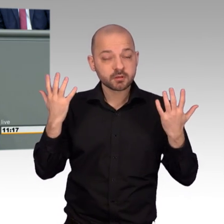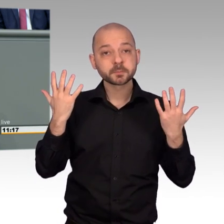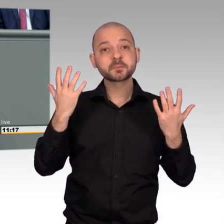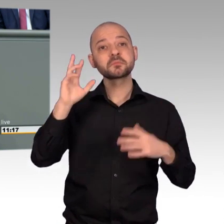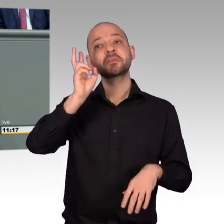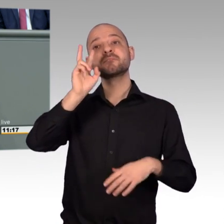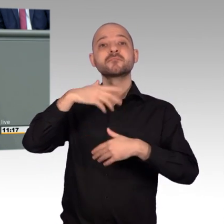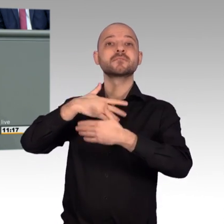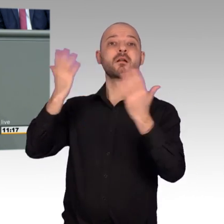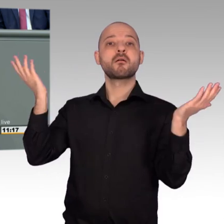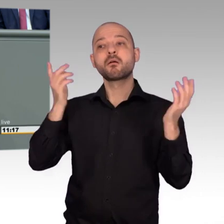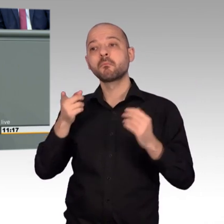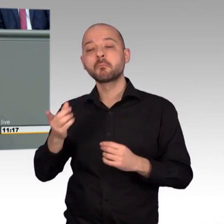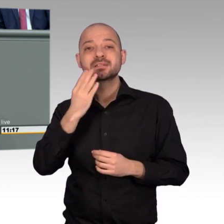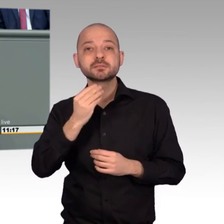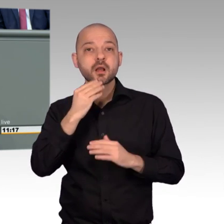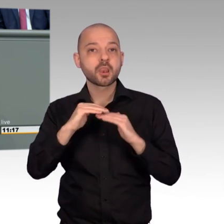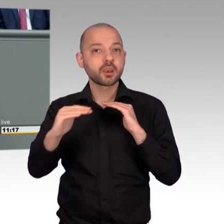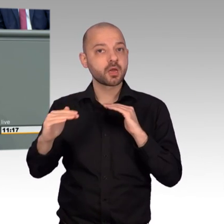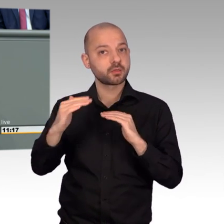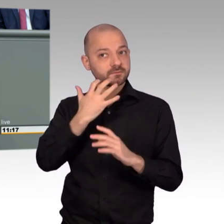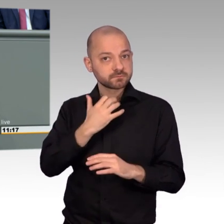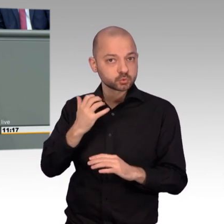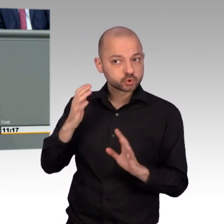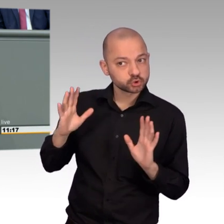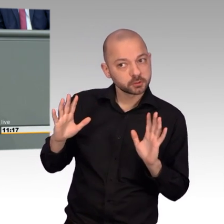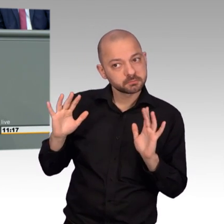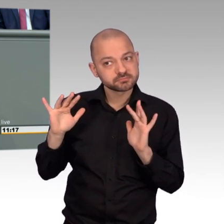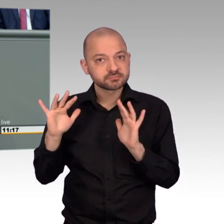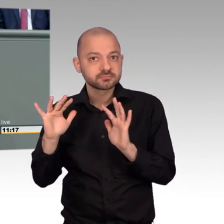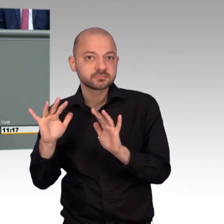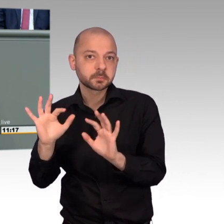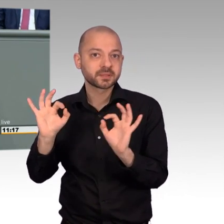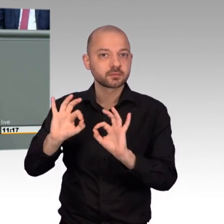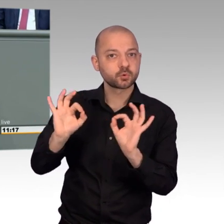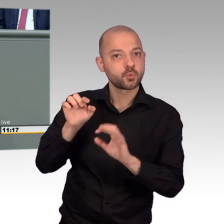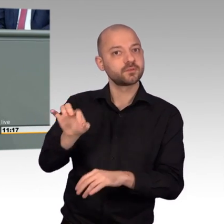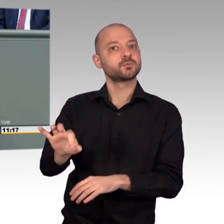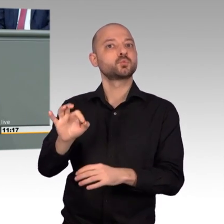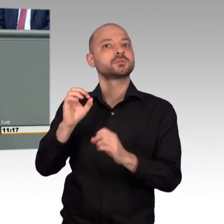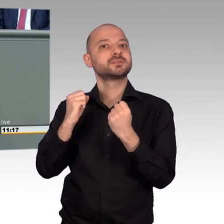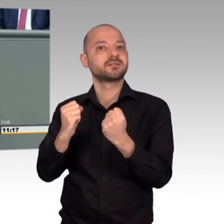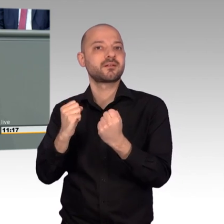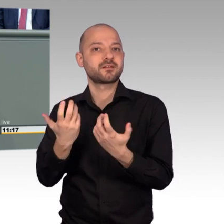der die Sicherheit des Staates Israel bedroht, muss wissen, er stellt sich damit